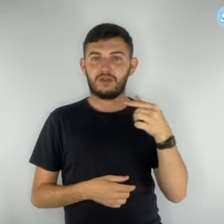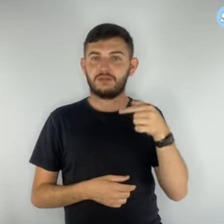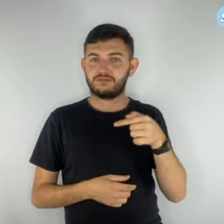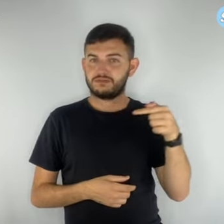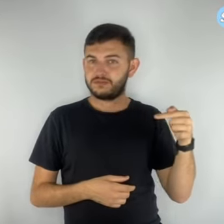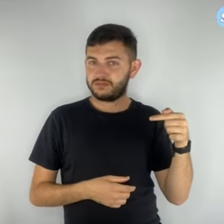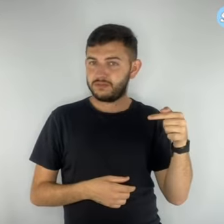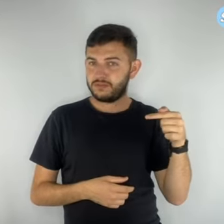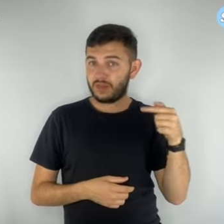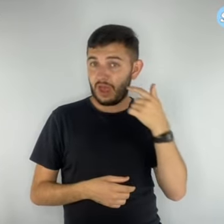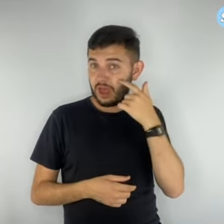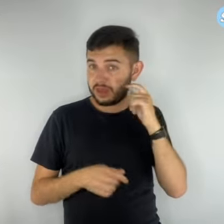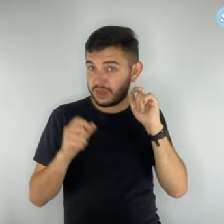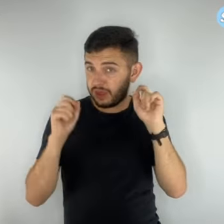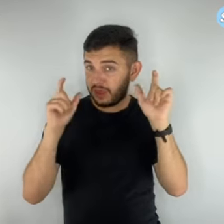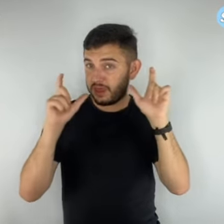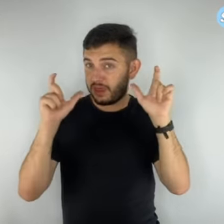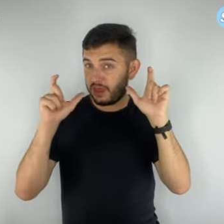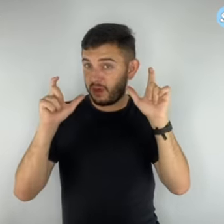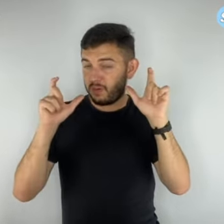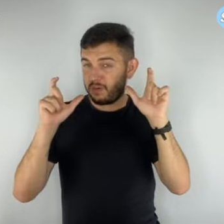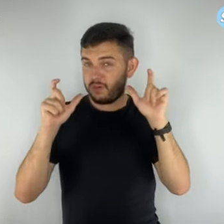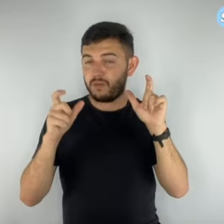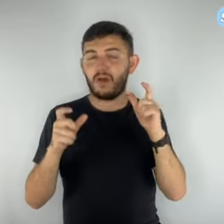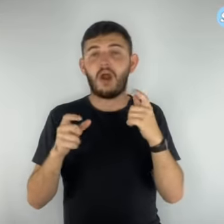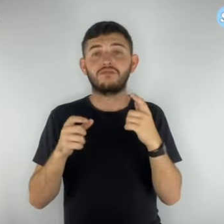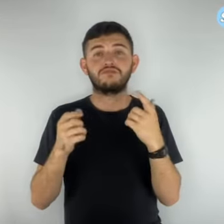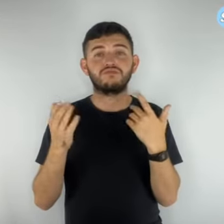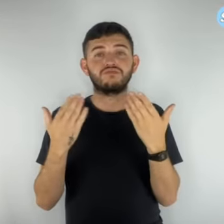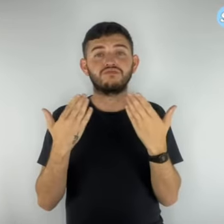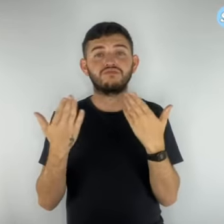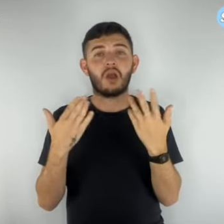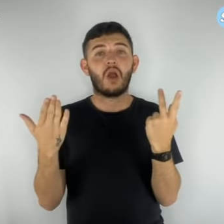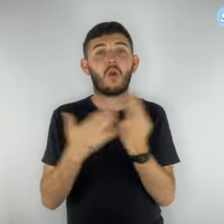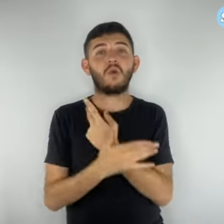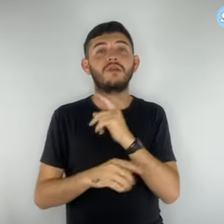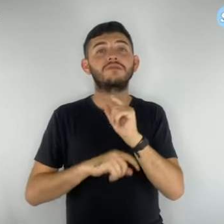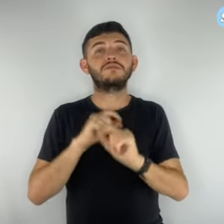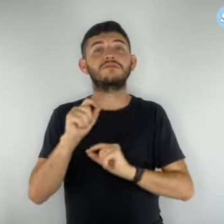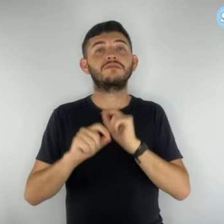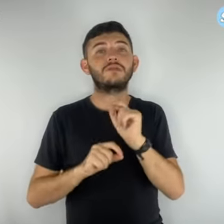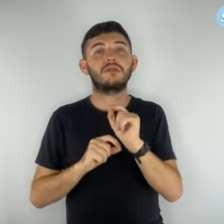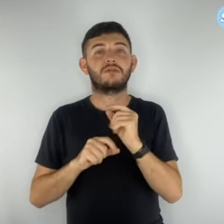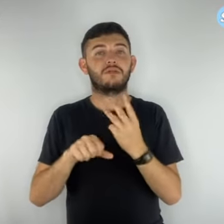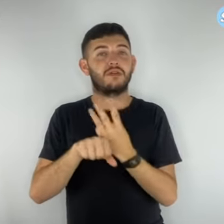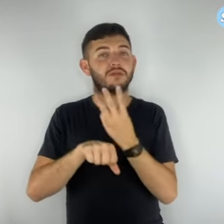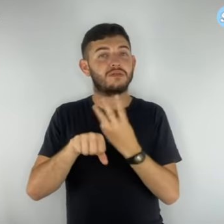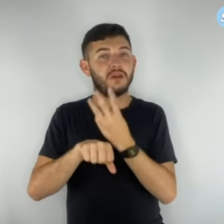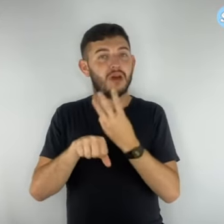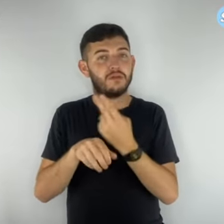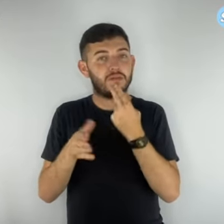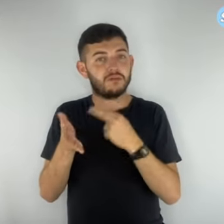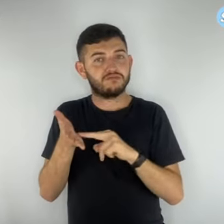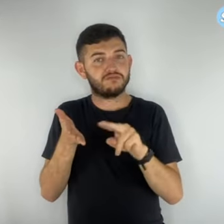atento, pois a conversa é feita em aplicativo com o perfil que leva a foto da logo do SimproDef.